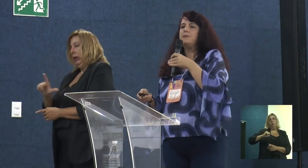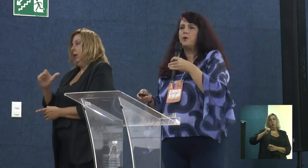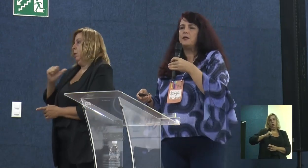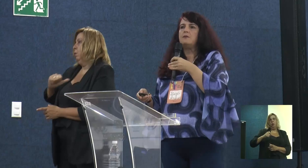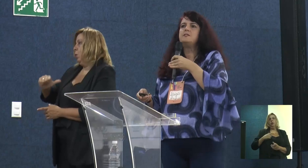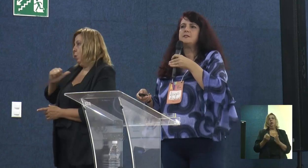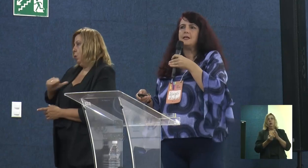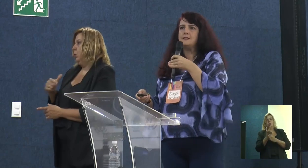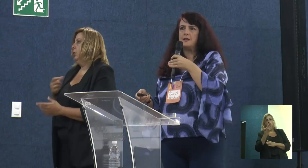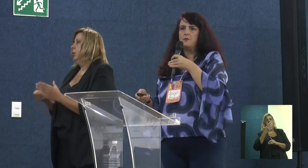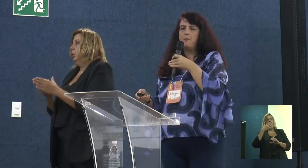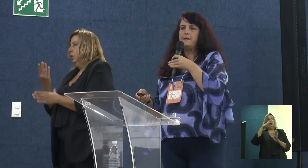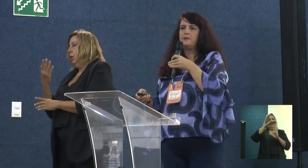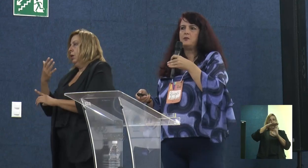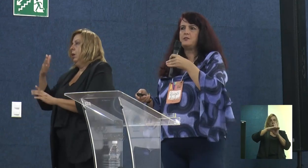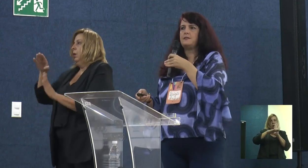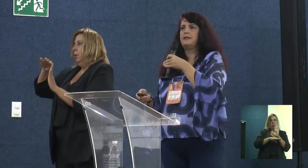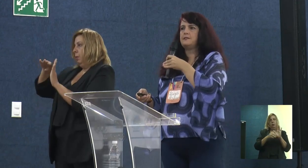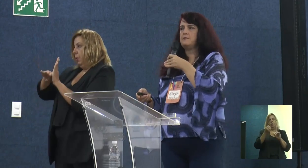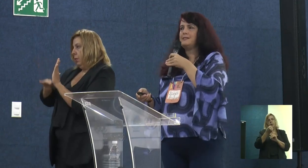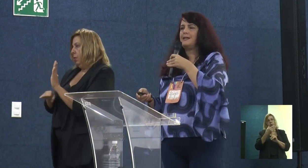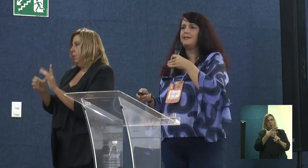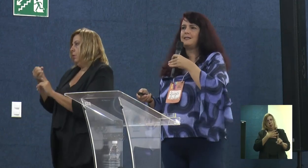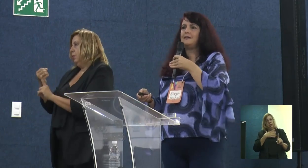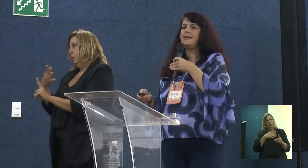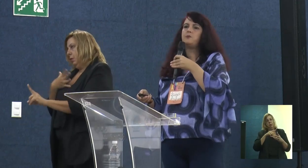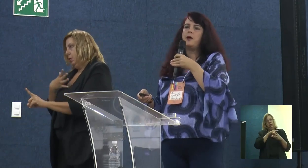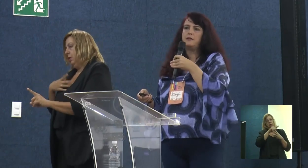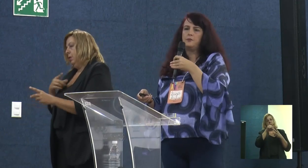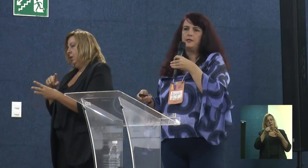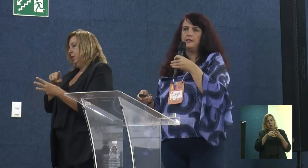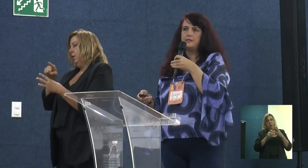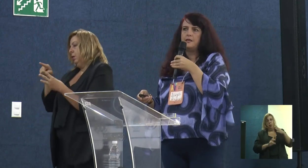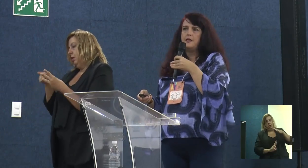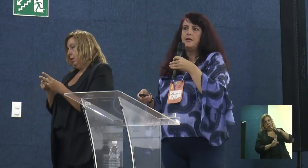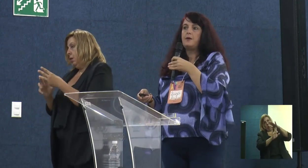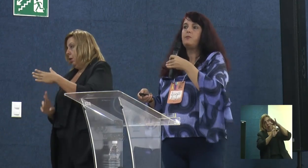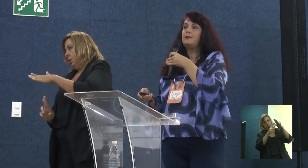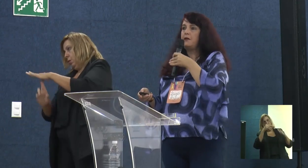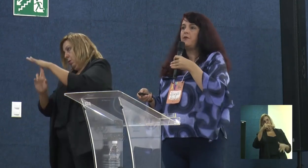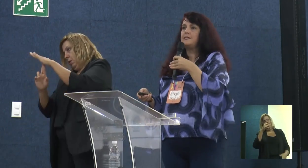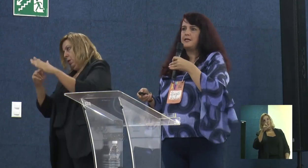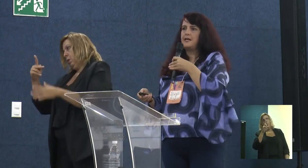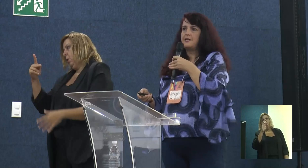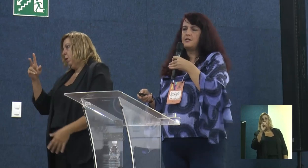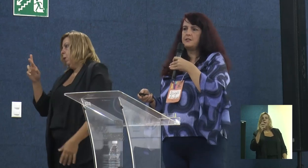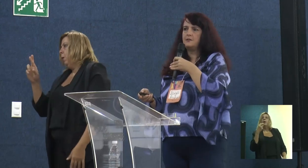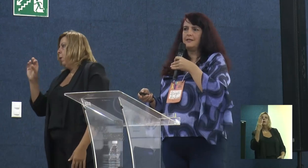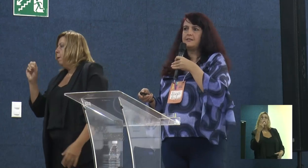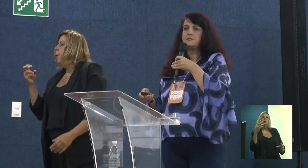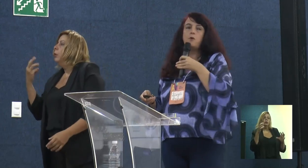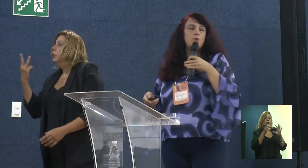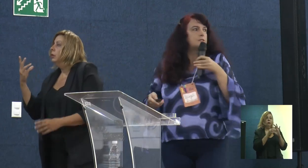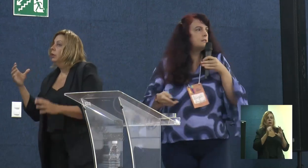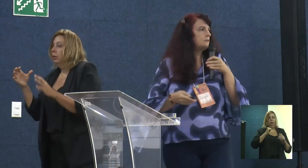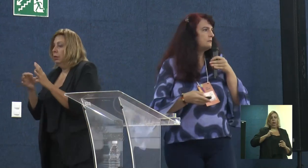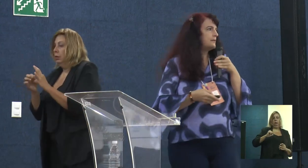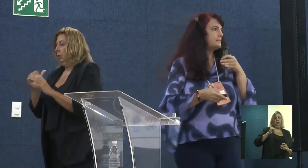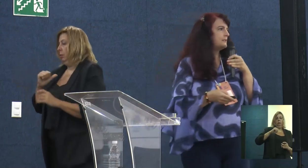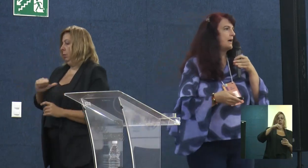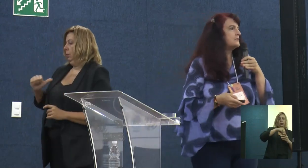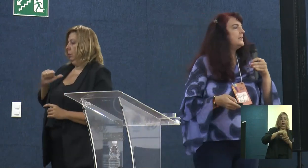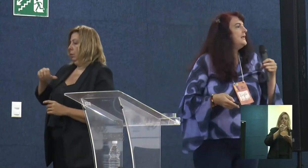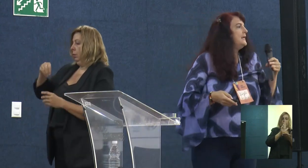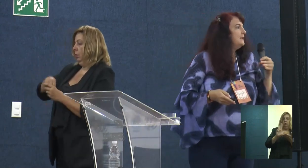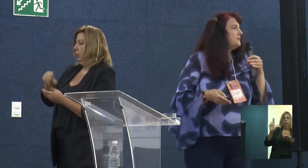criar também programa de extensão. Então, nós somos ligados a três parreitorias para poder fazer a gestão dessas bolsas aí na